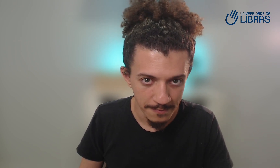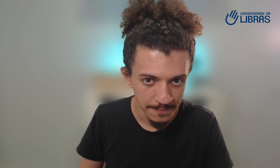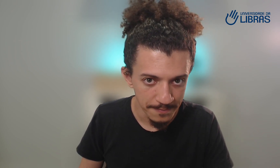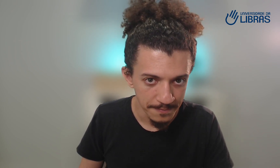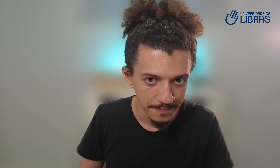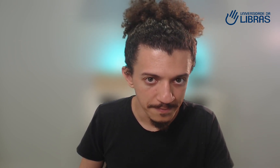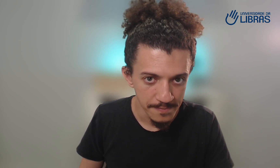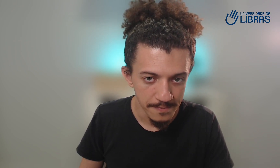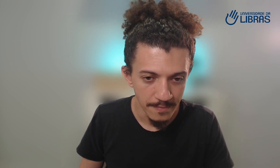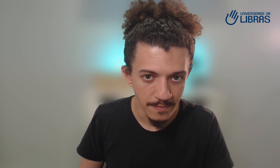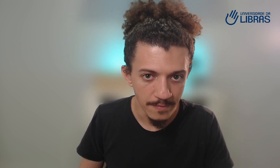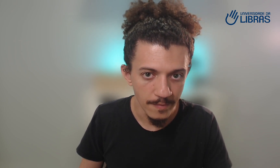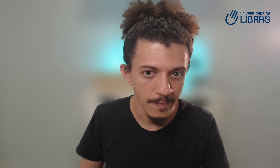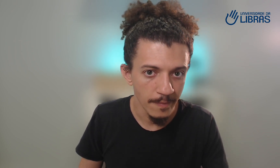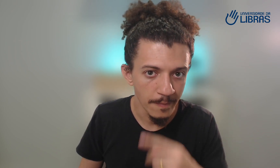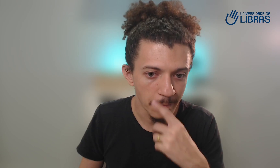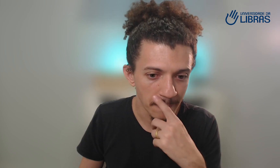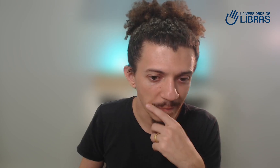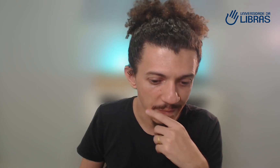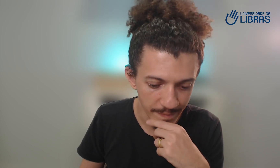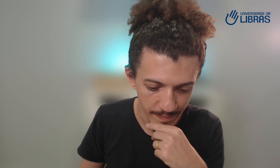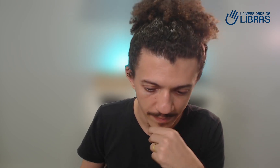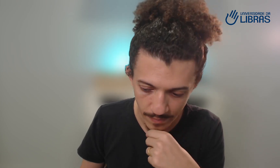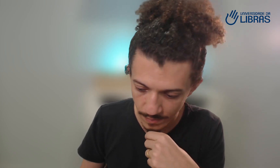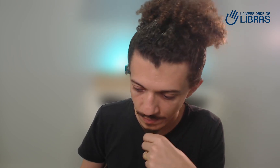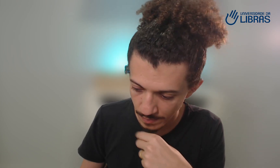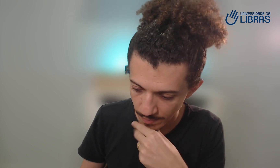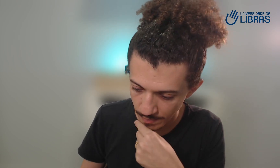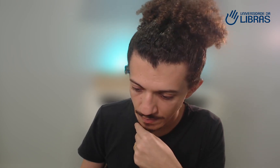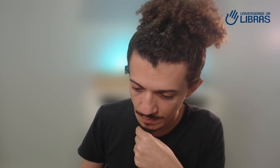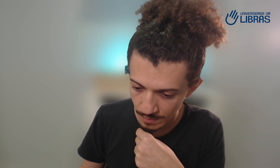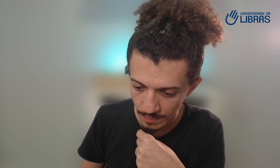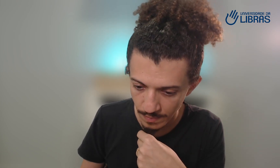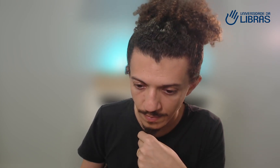Como se aproximar de uma comunidade surda e fazer amigos surdos?